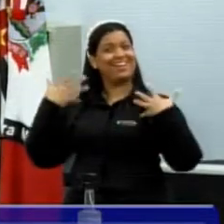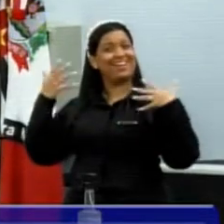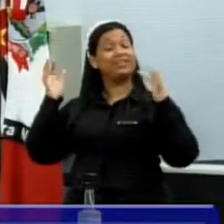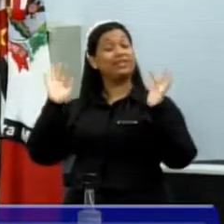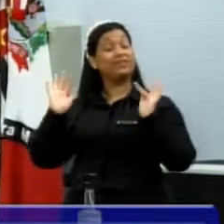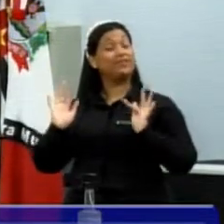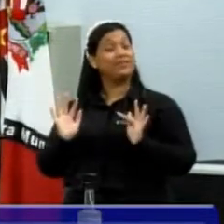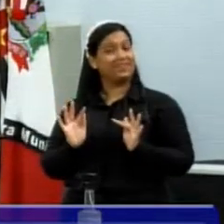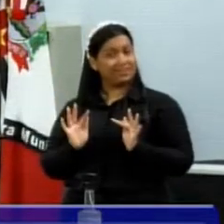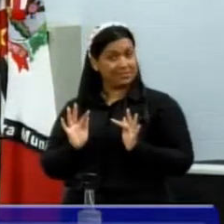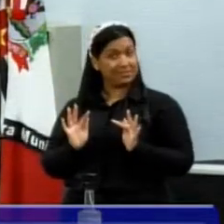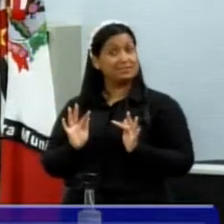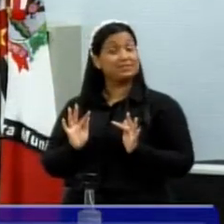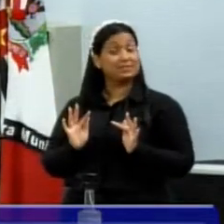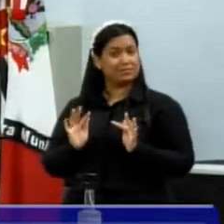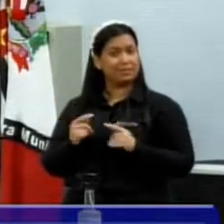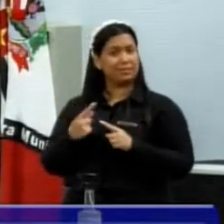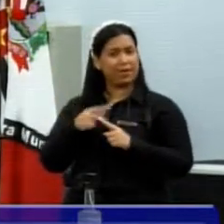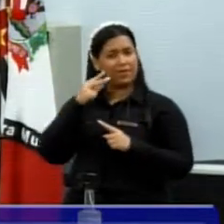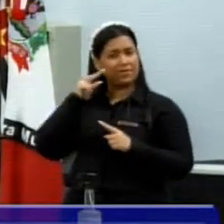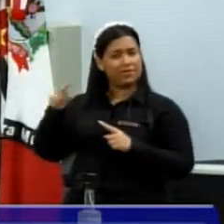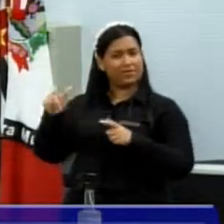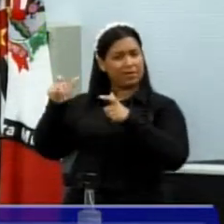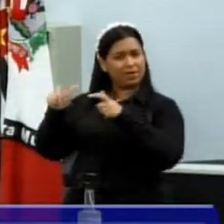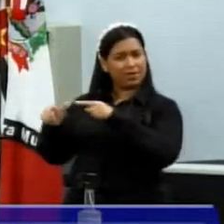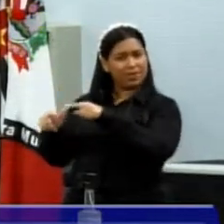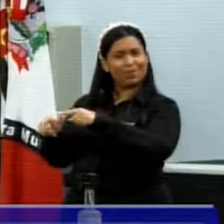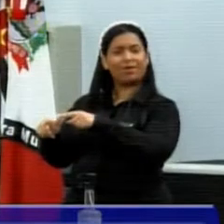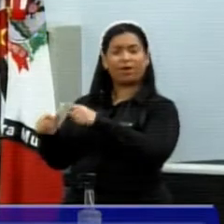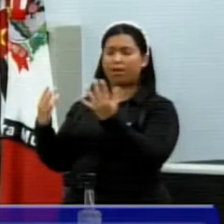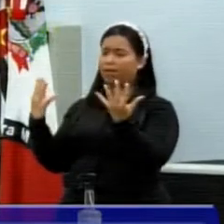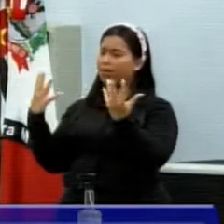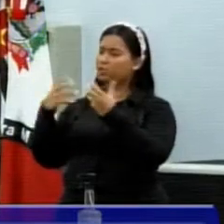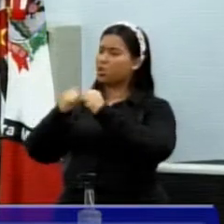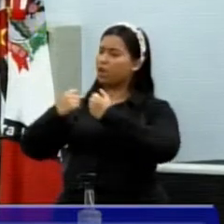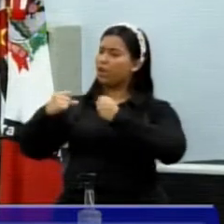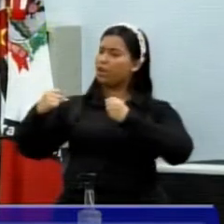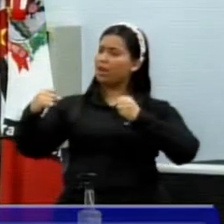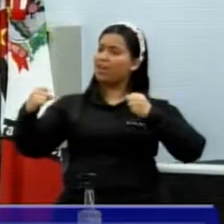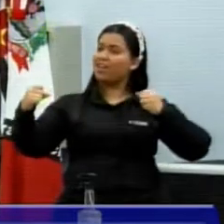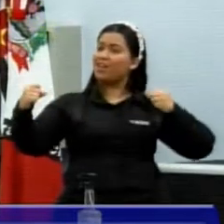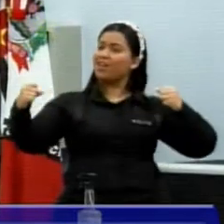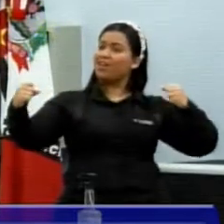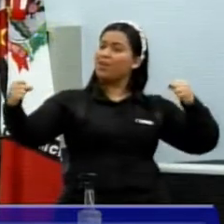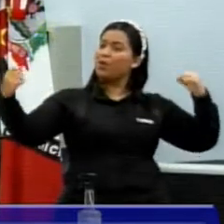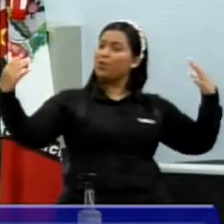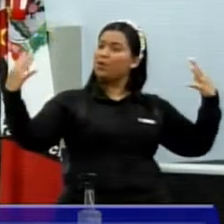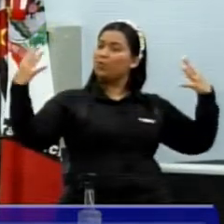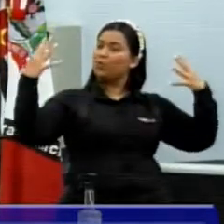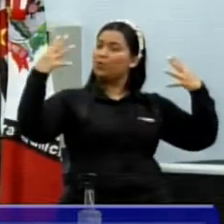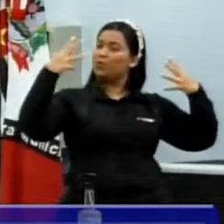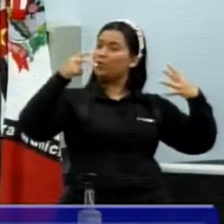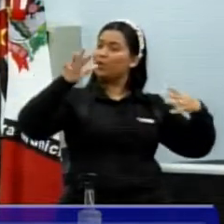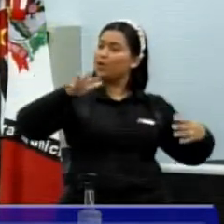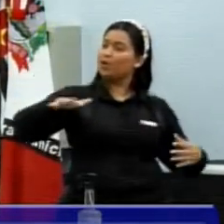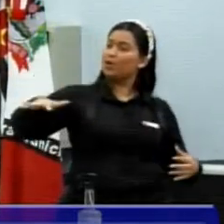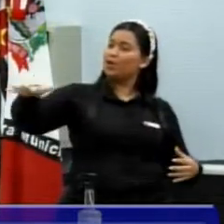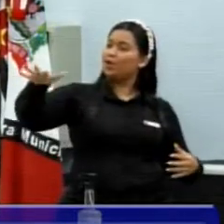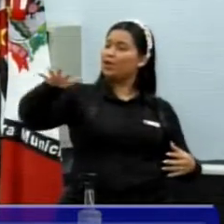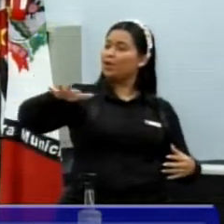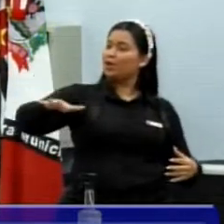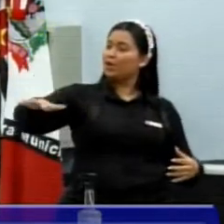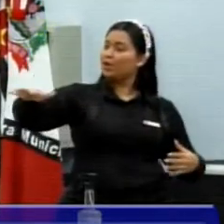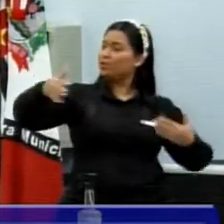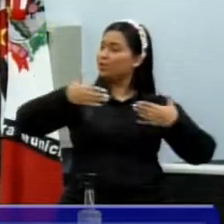de ver aquele prédio grande, um elefante branco ali na região norte sendo